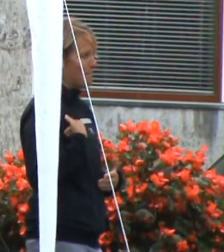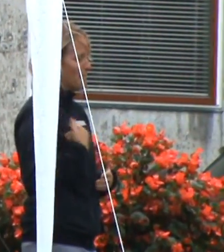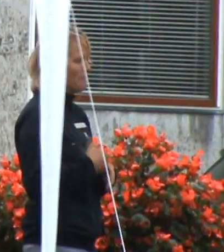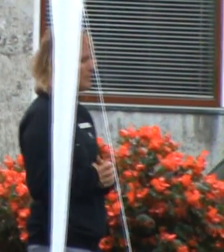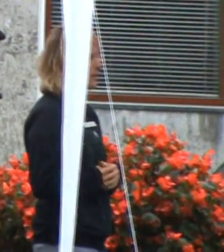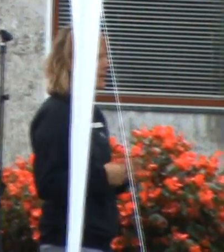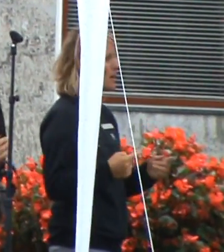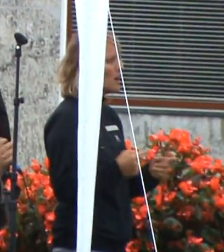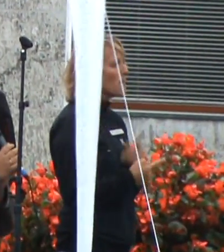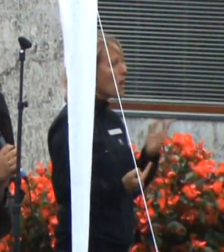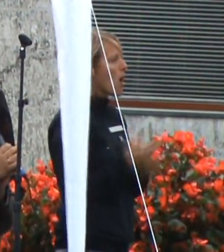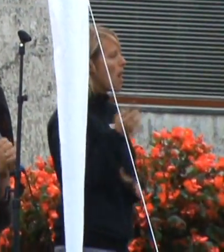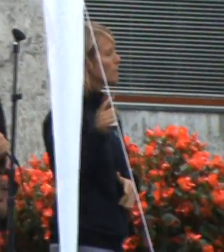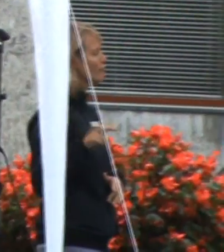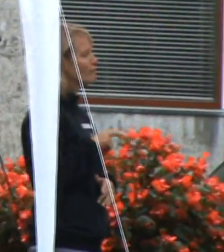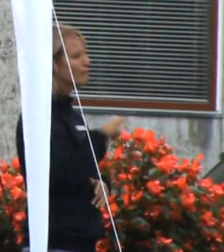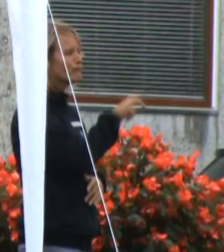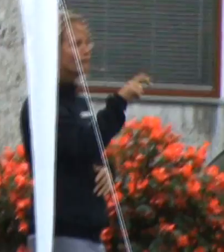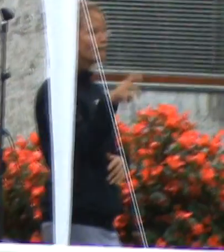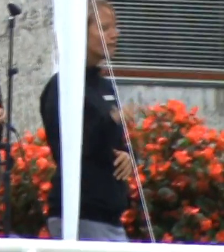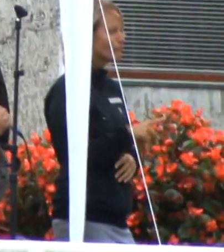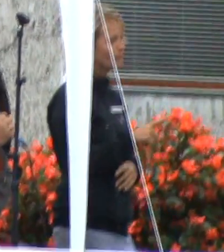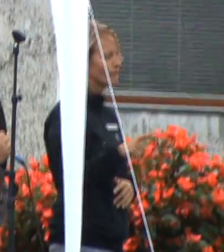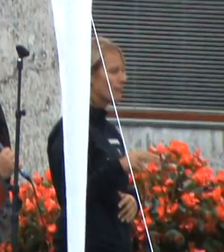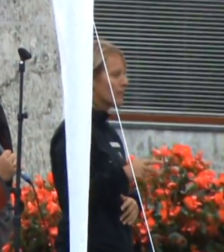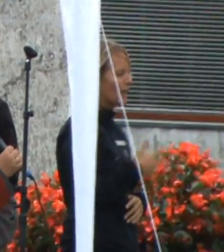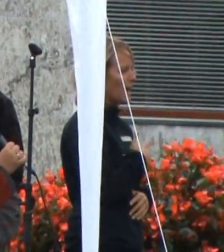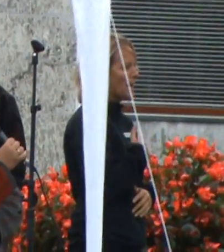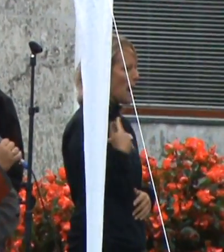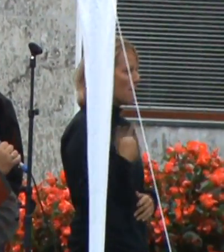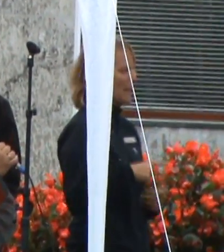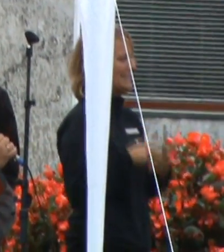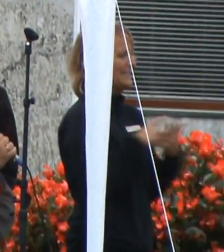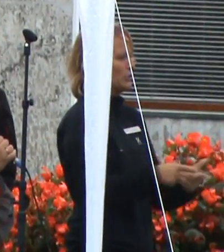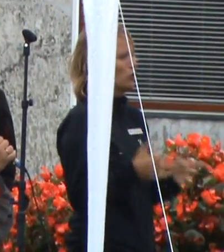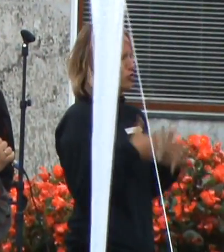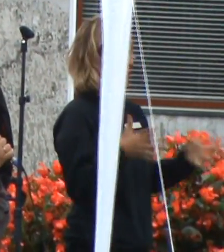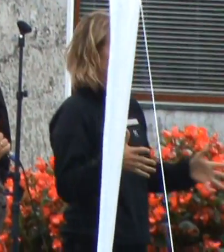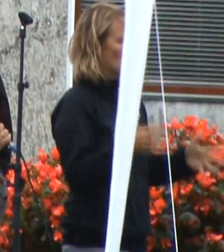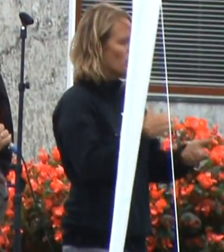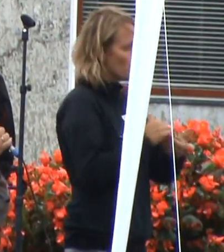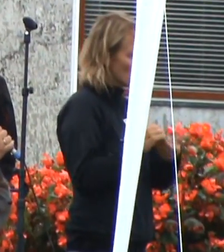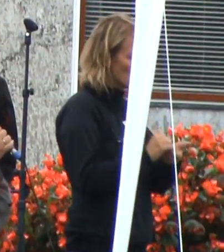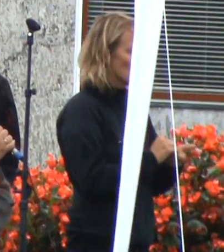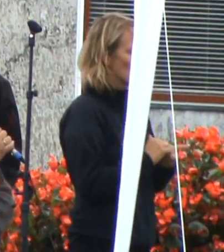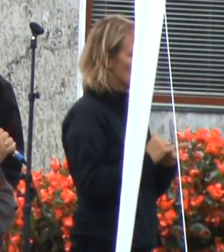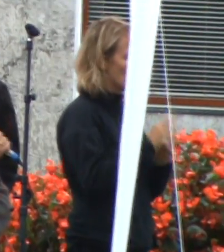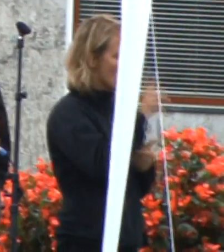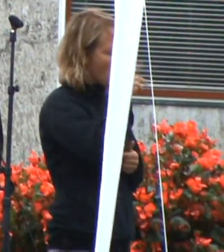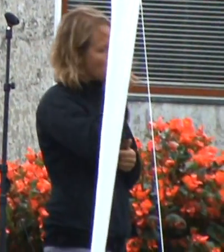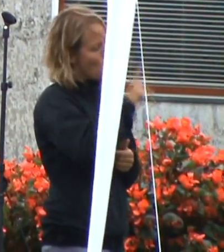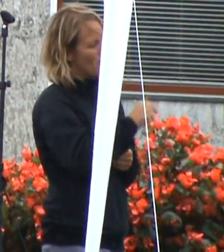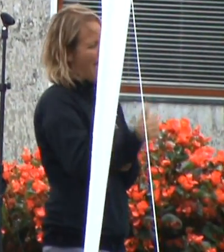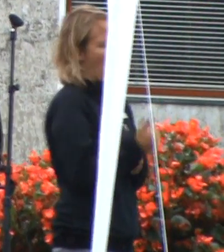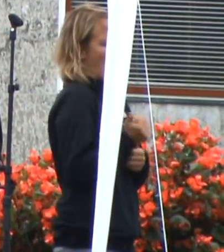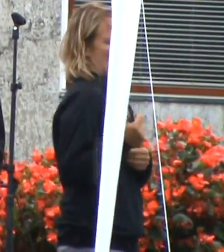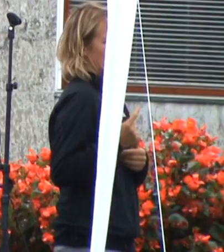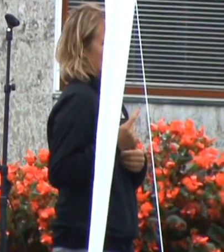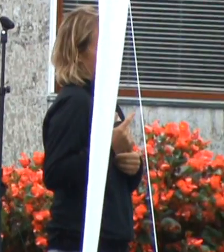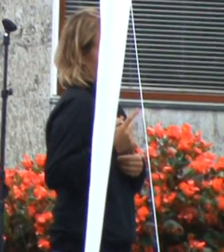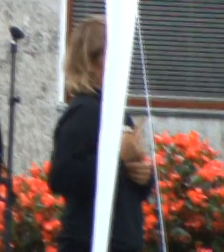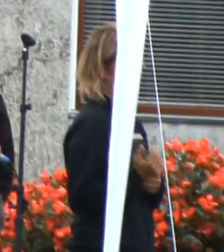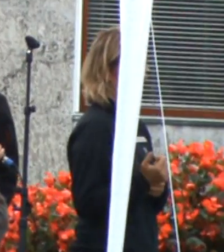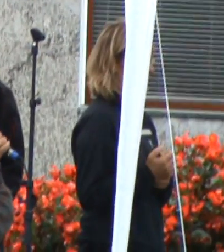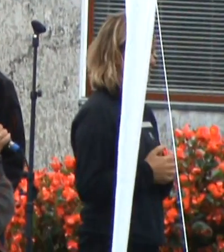bevæger mig rundt i Danmarks næststørste by, i et moderne årtik, som vi nu lever i år 2007,